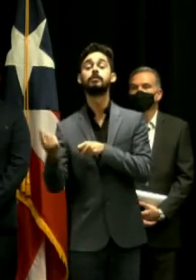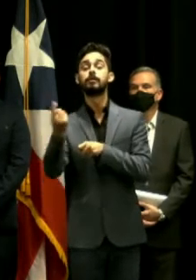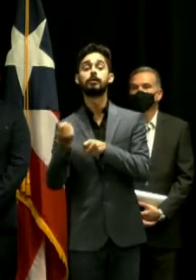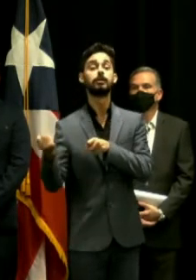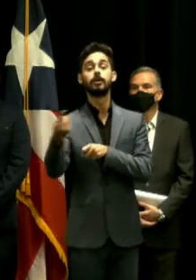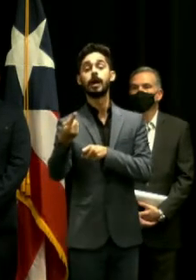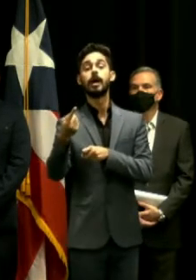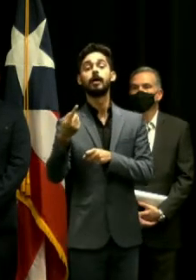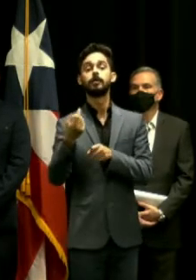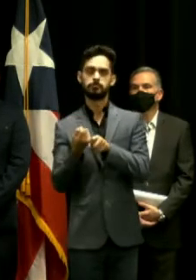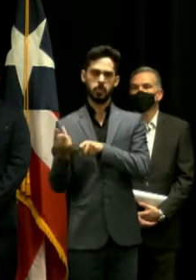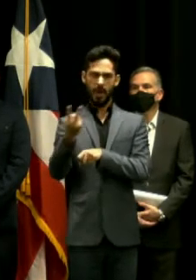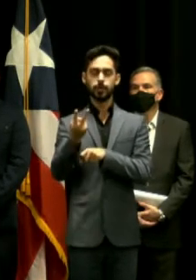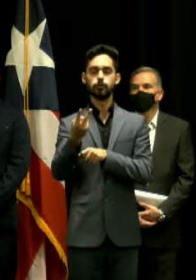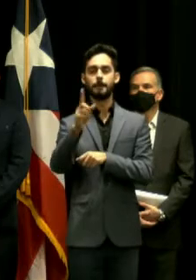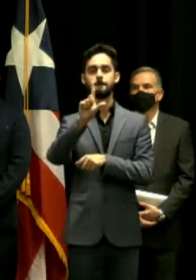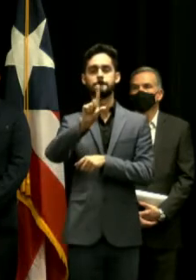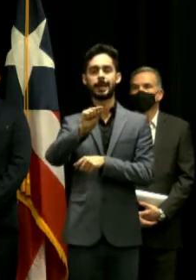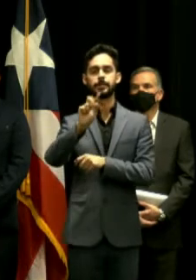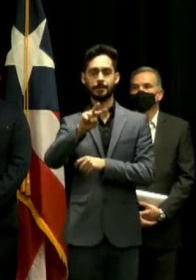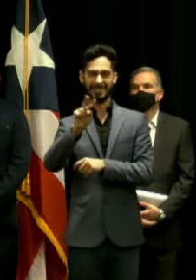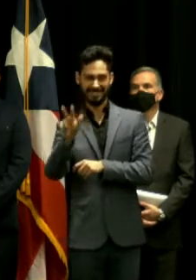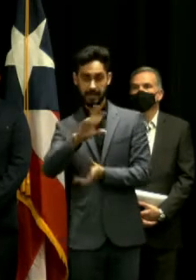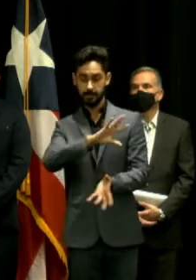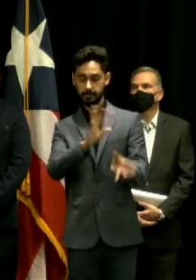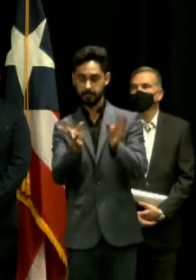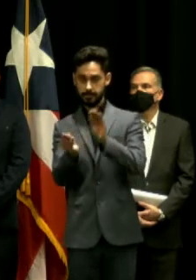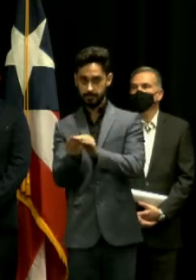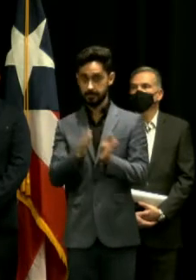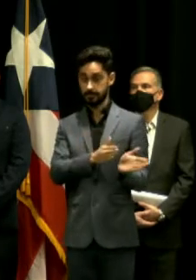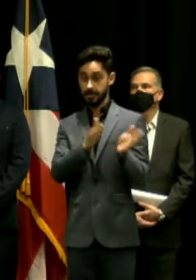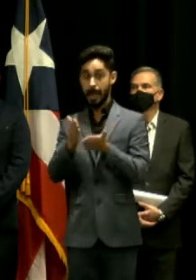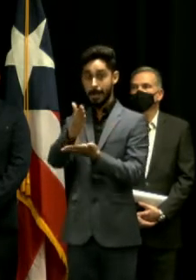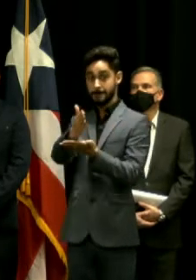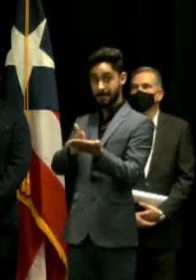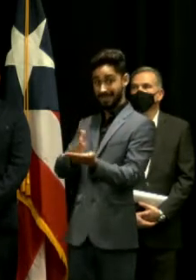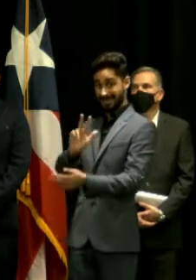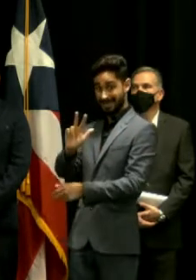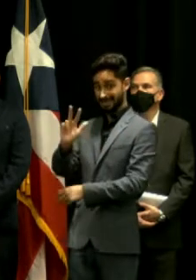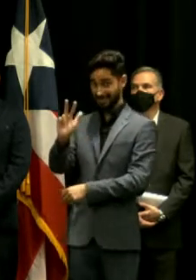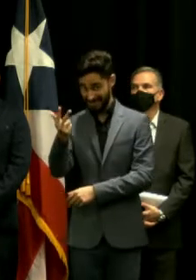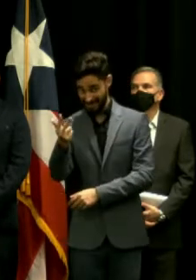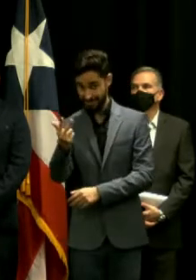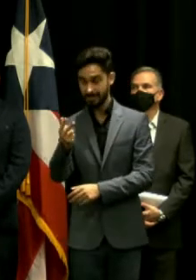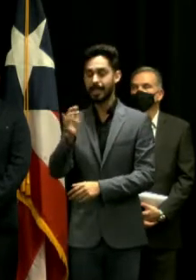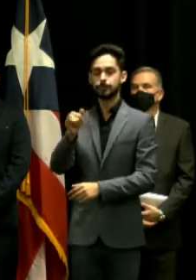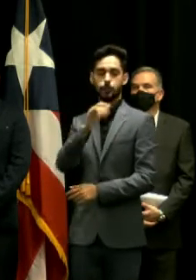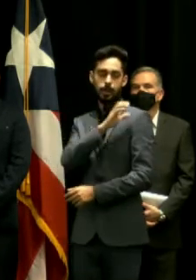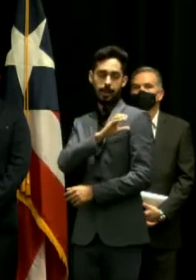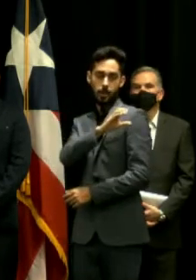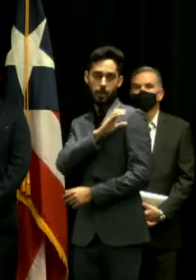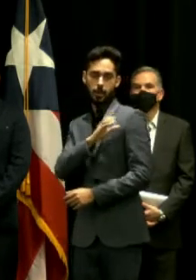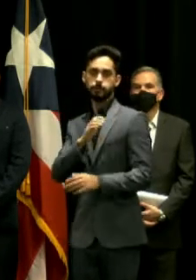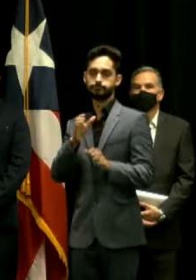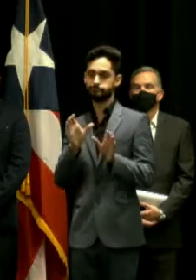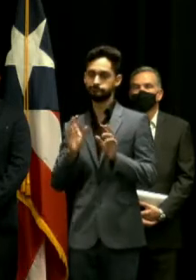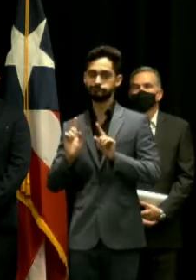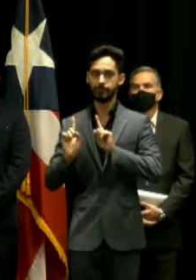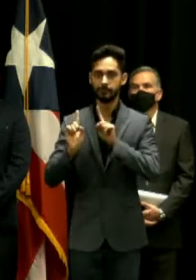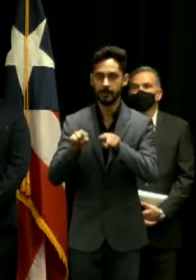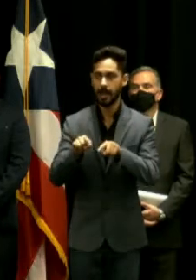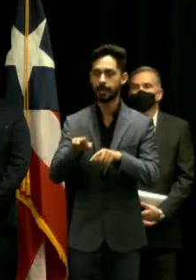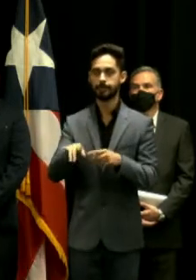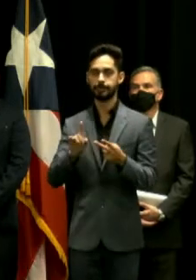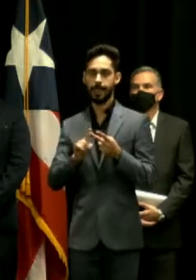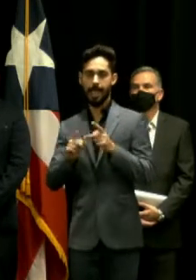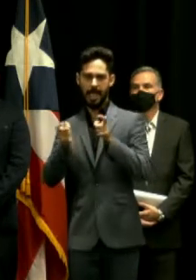y el proyecto completo que ya incluirá la fase 3 que son la clínica ambulatoria y las áreas de administración